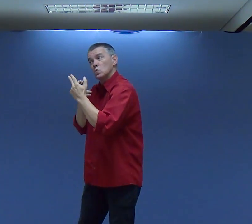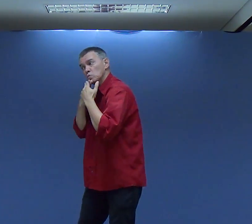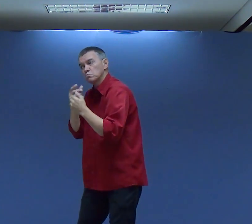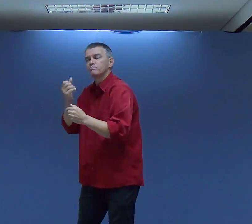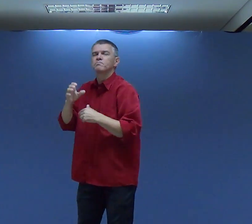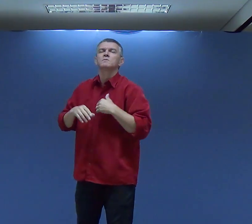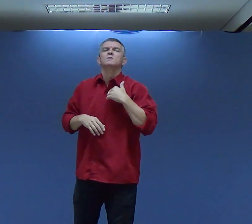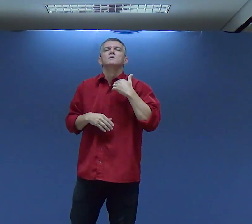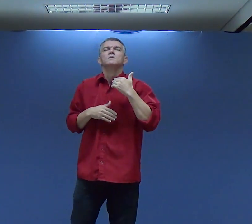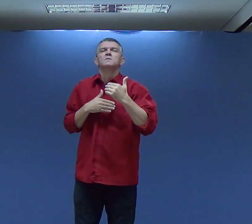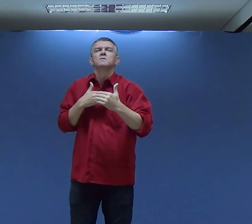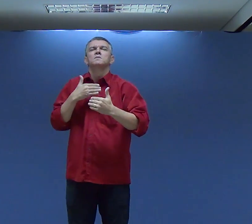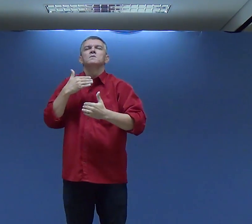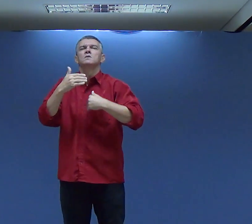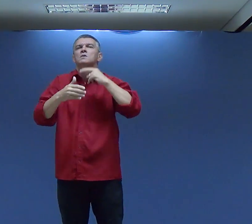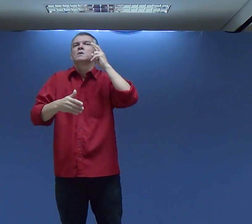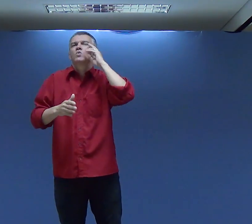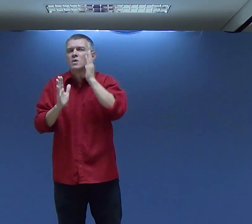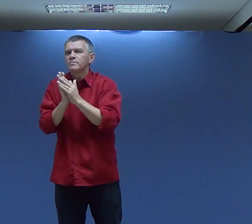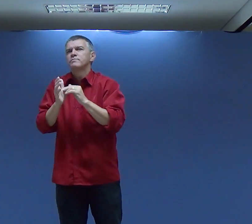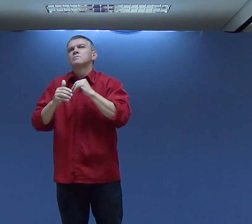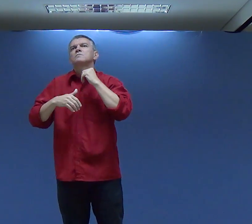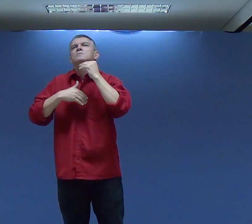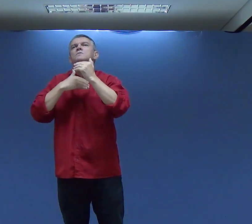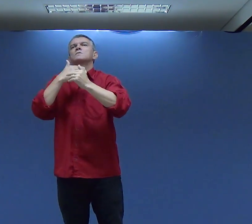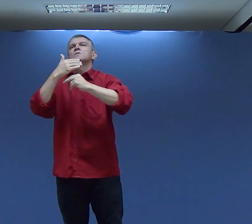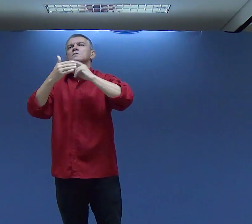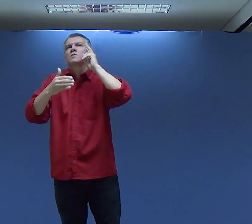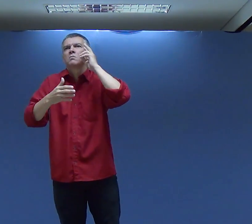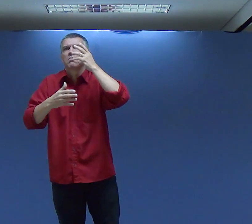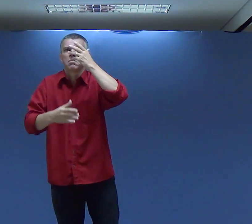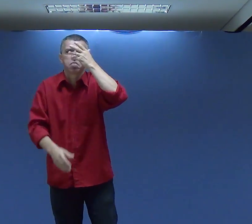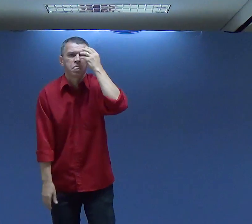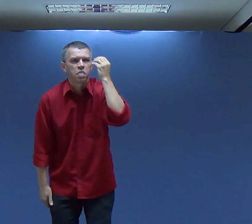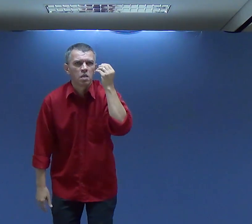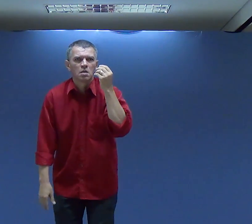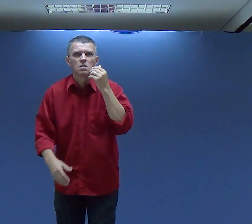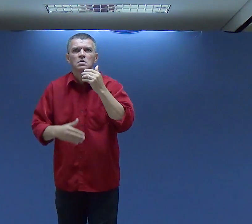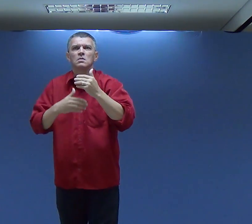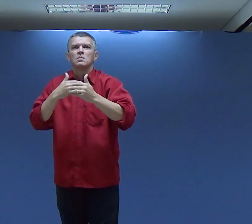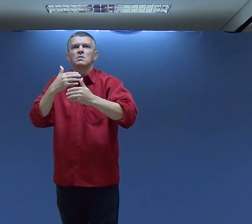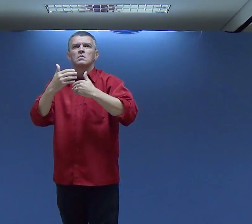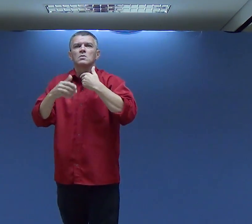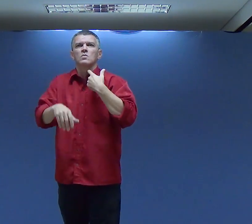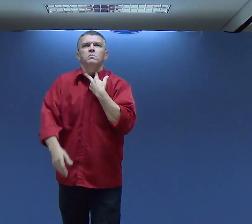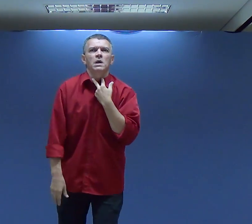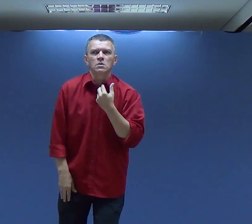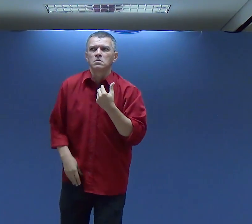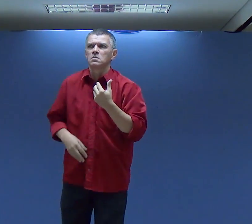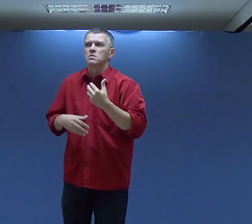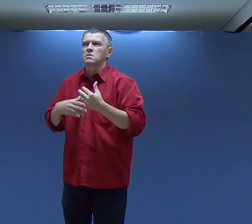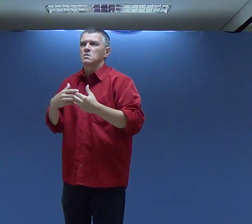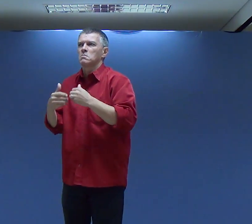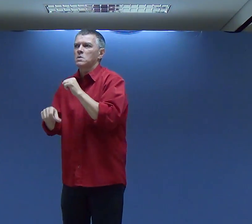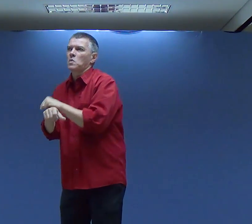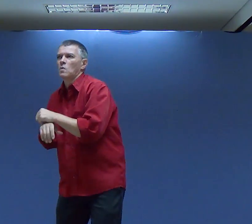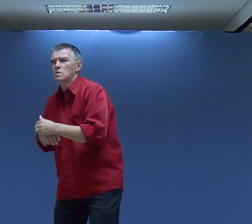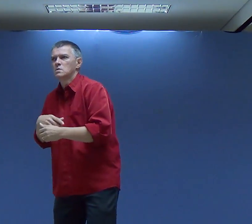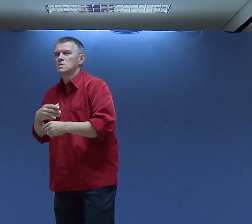E fizeram um jejum E passaram-se alguns dias E parece que a gente Começou